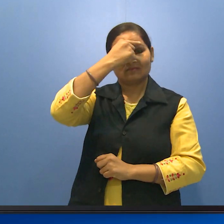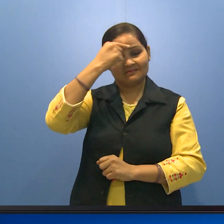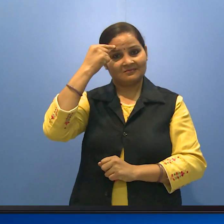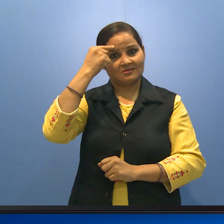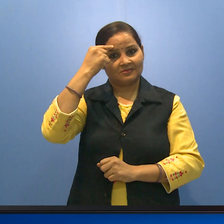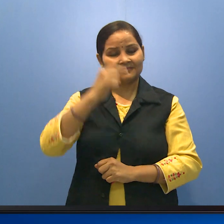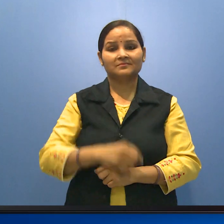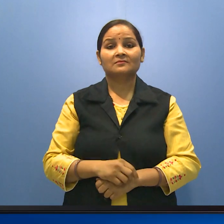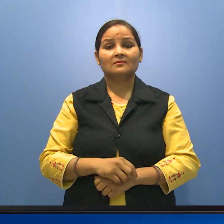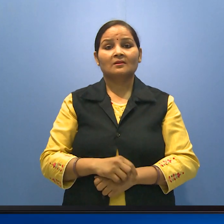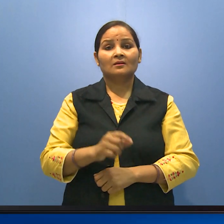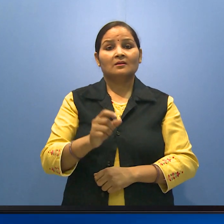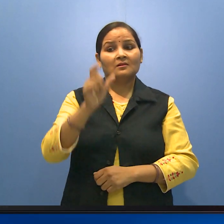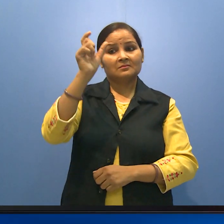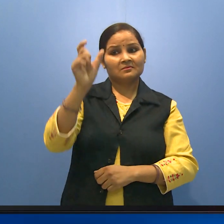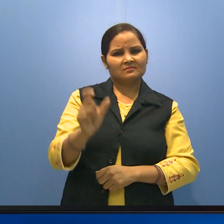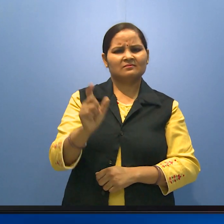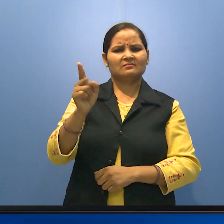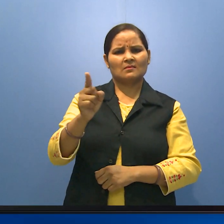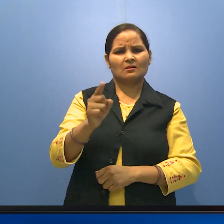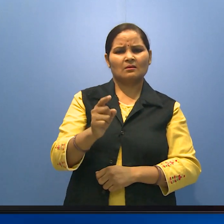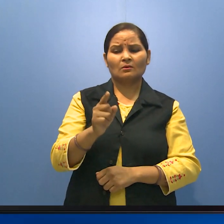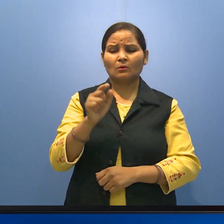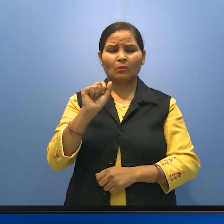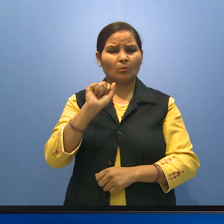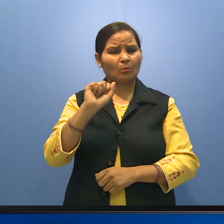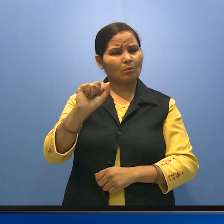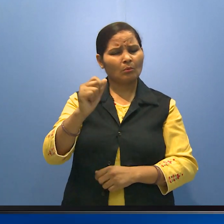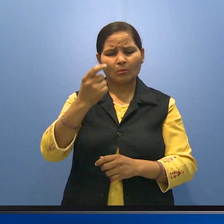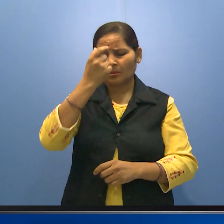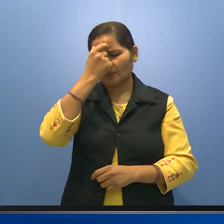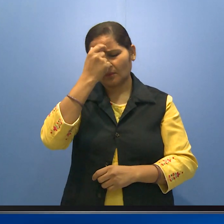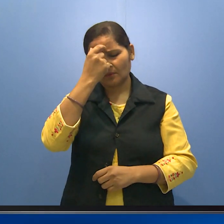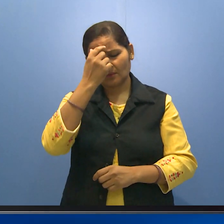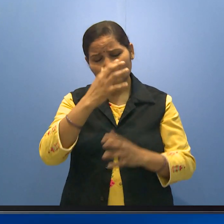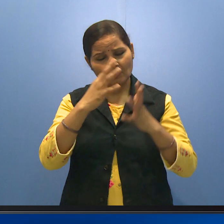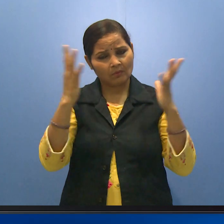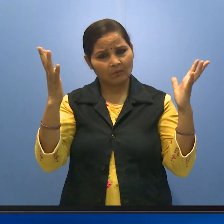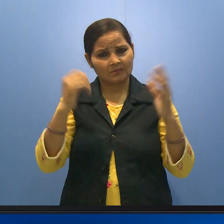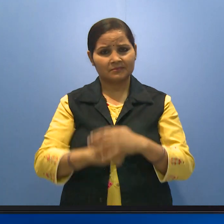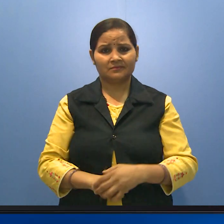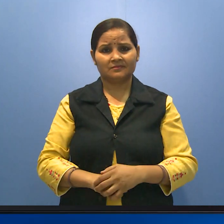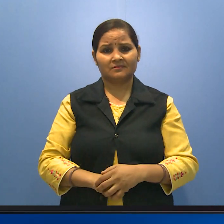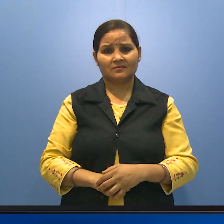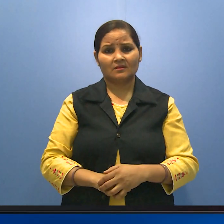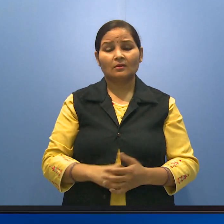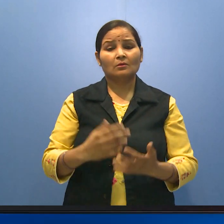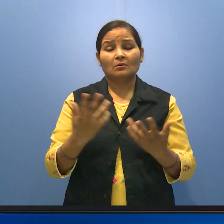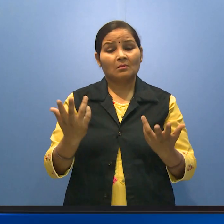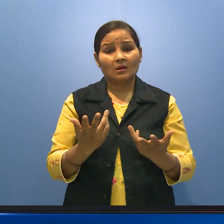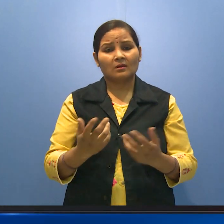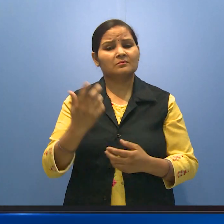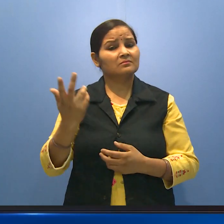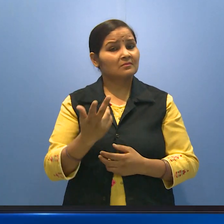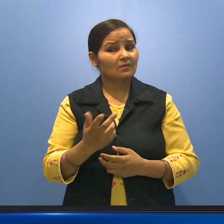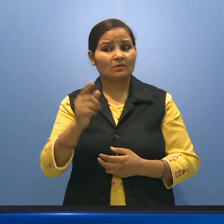भागेट कहते हैं एक व्यक्ति था वो बहुत परिशान रहता था क्यों?